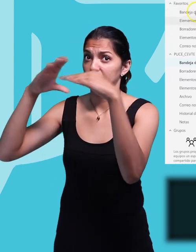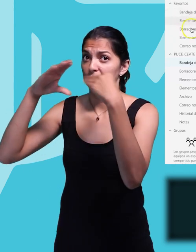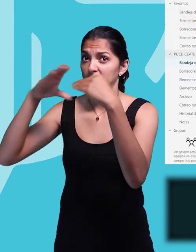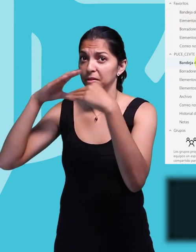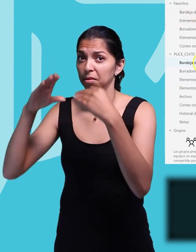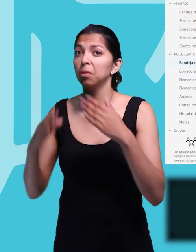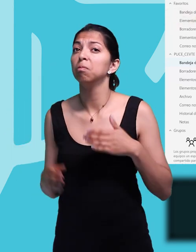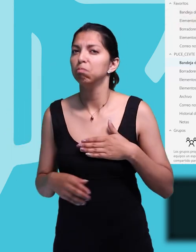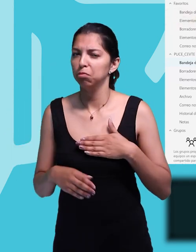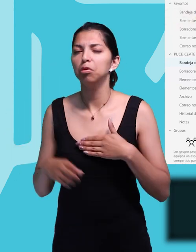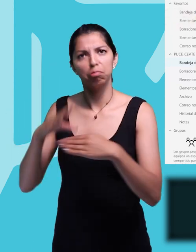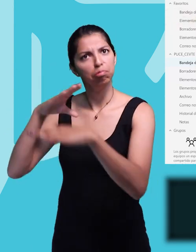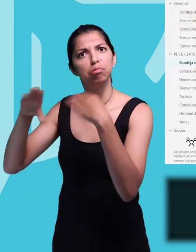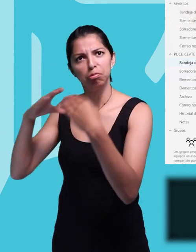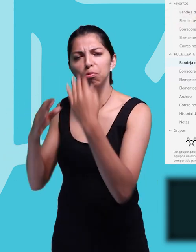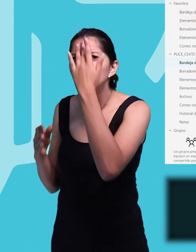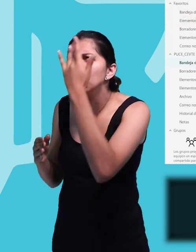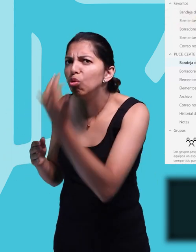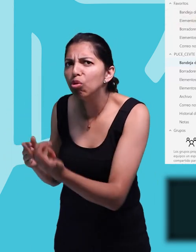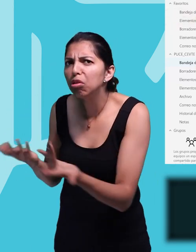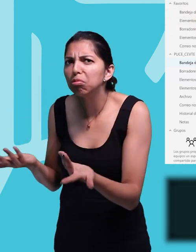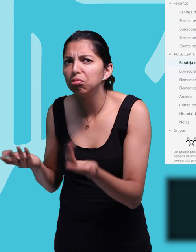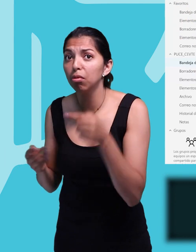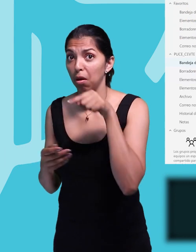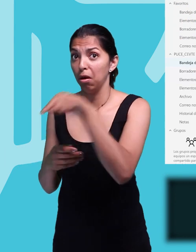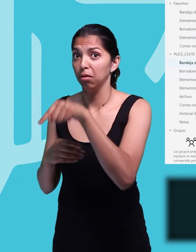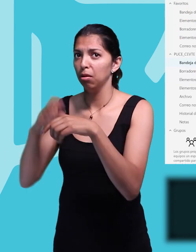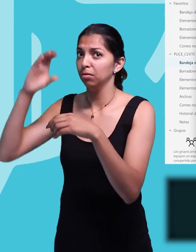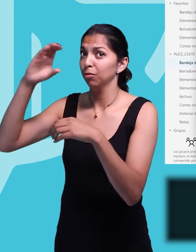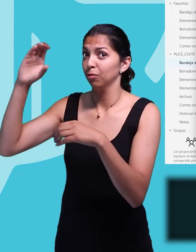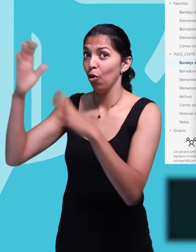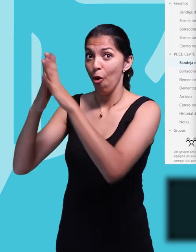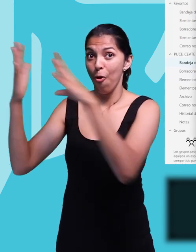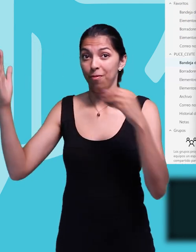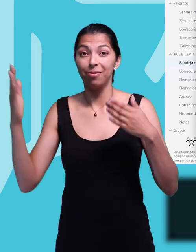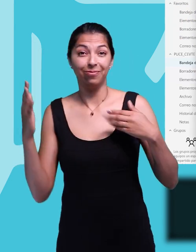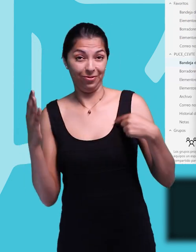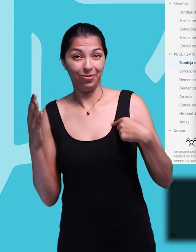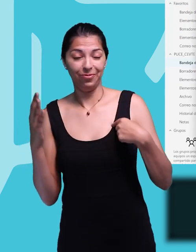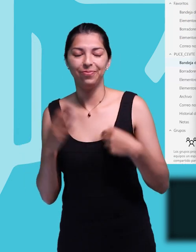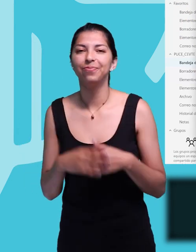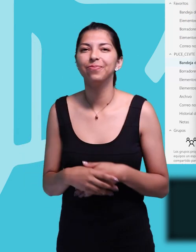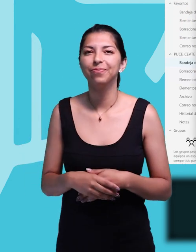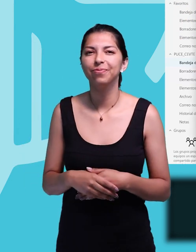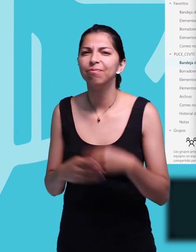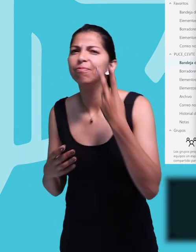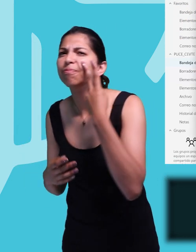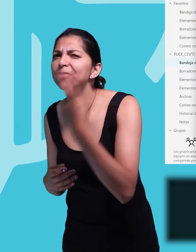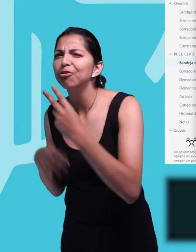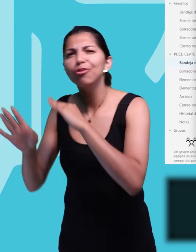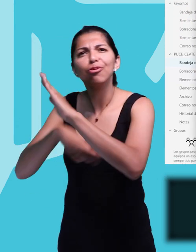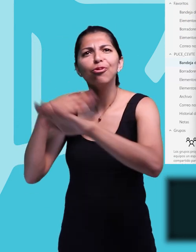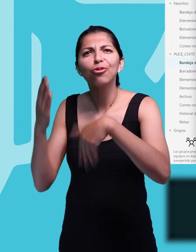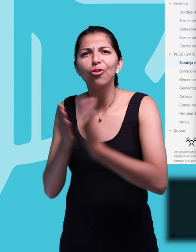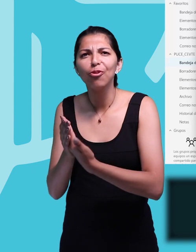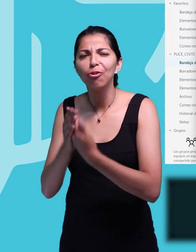Entonces, vemos que en la bandeja de entrada llegó el correo que remitimos hace un momento porque estaba el usuario en copia. Le damos doble clic y